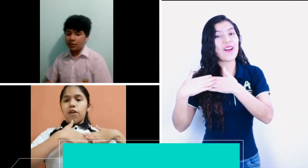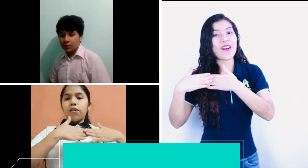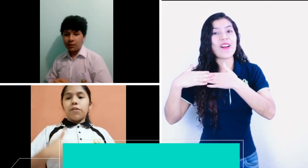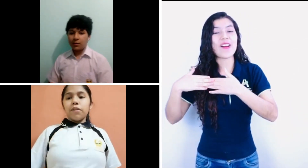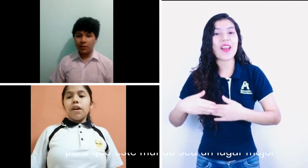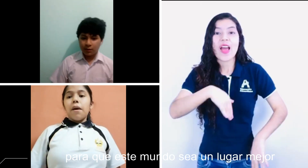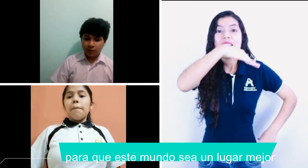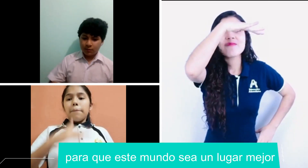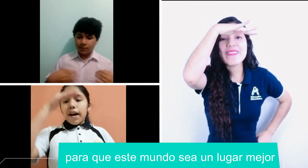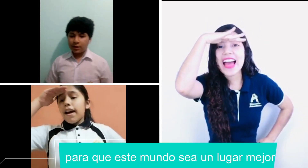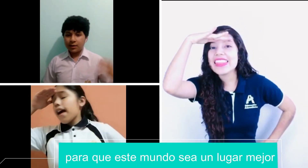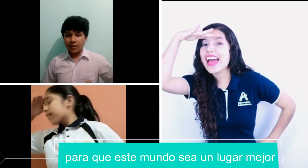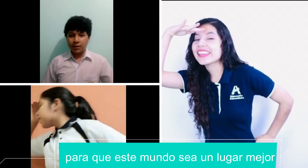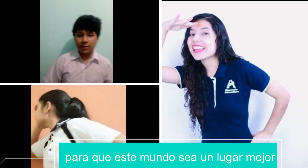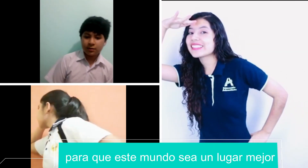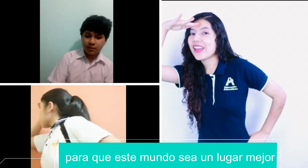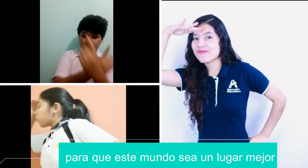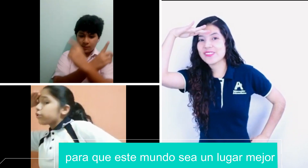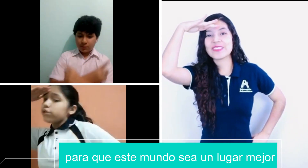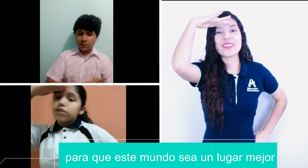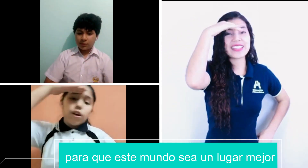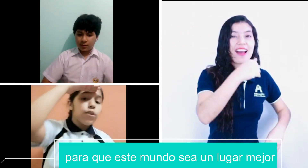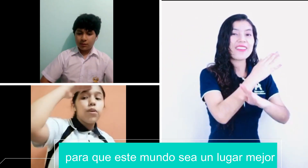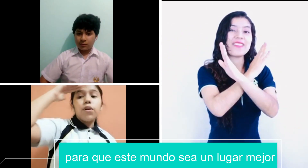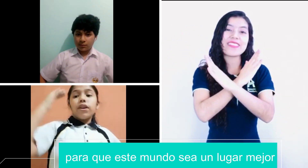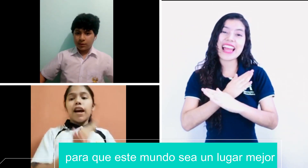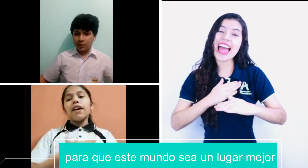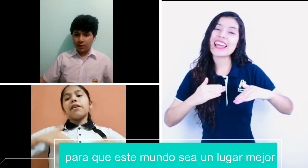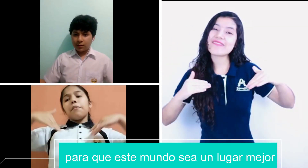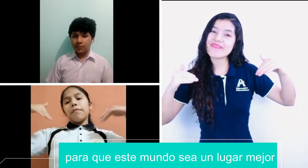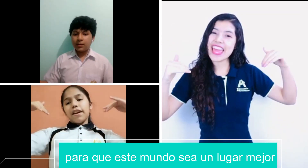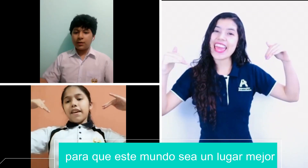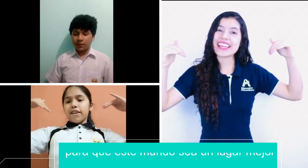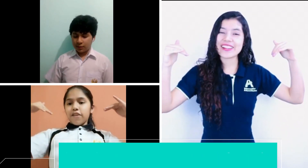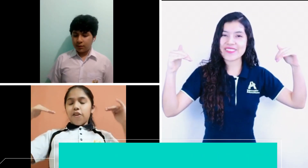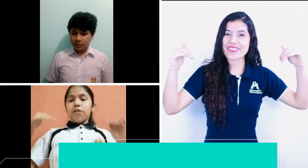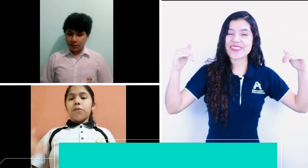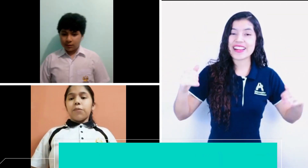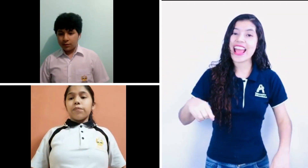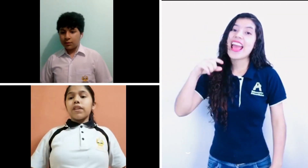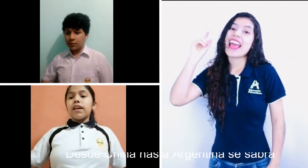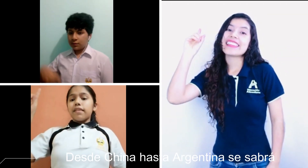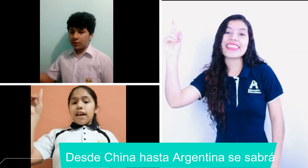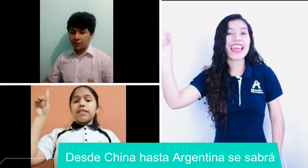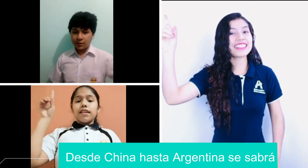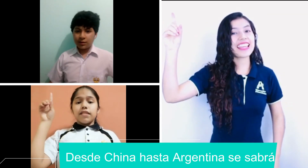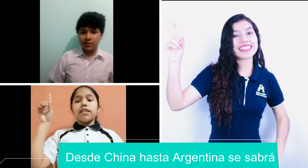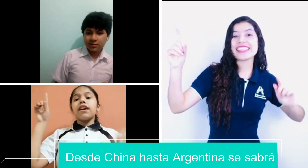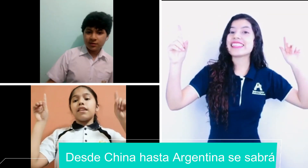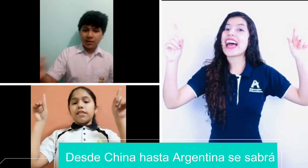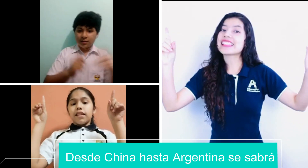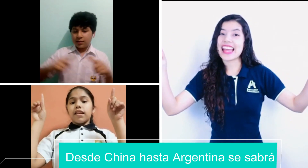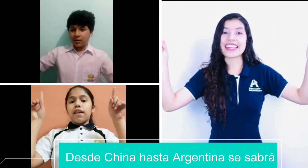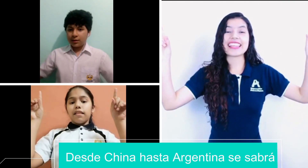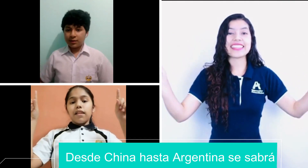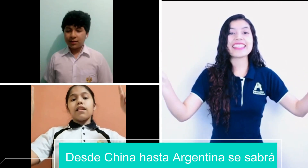mejor Para que este mundo sea un lugar mejor Desde